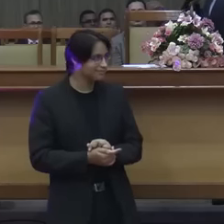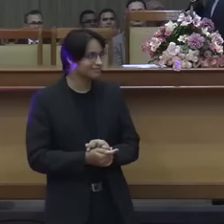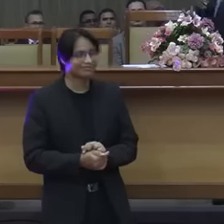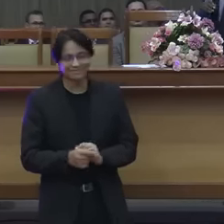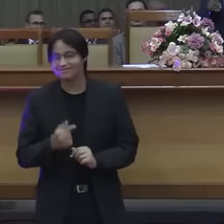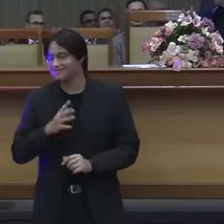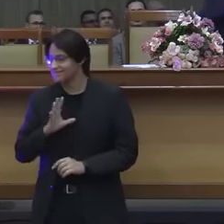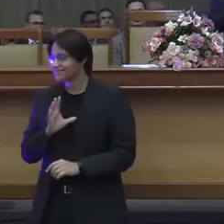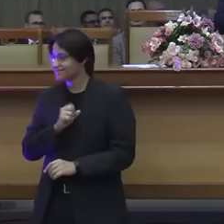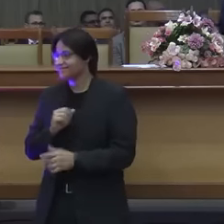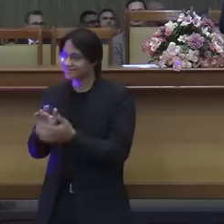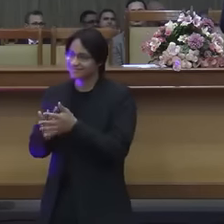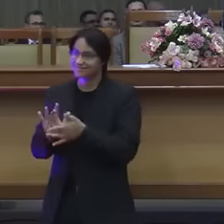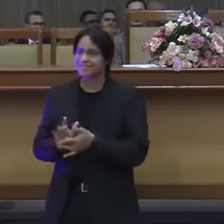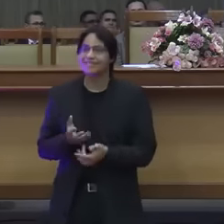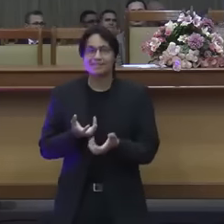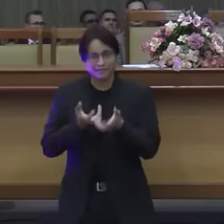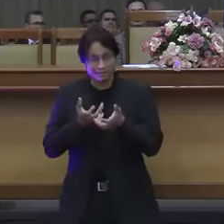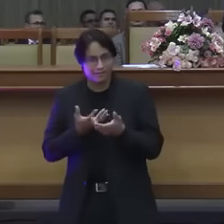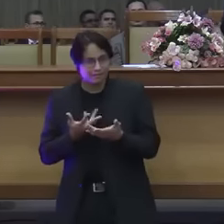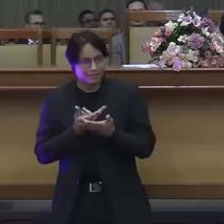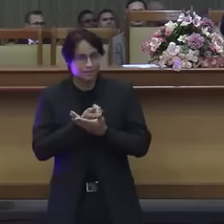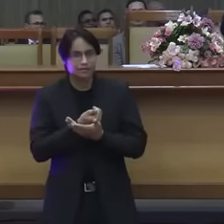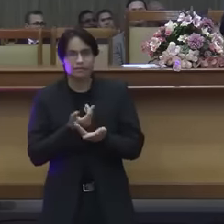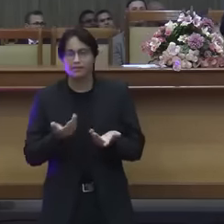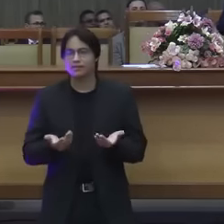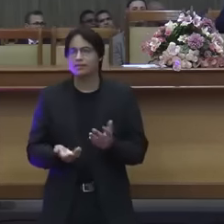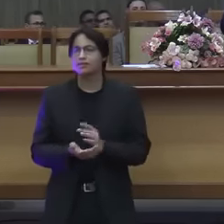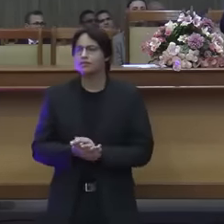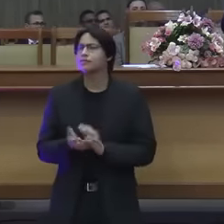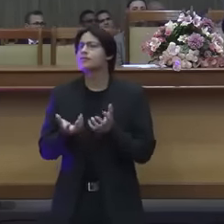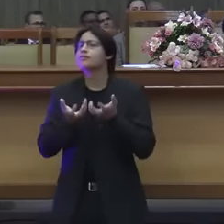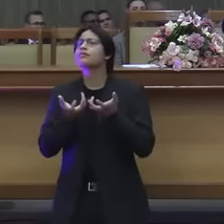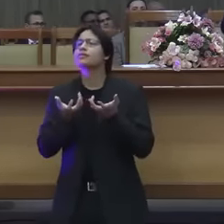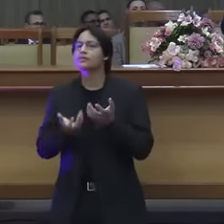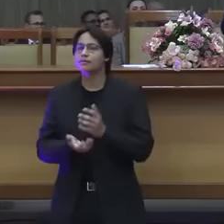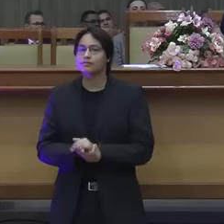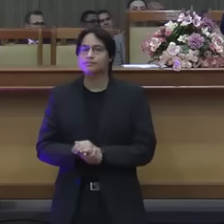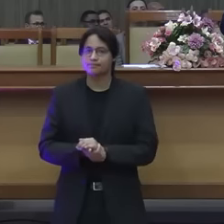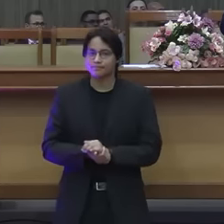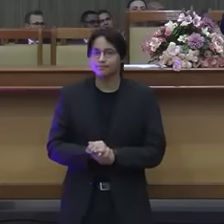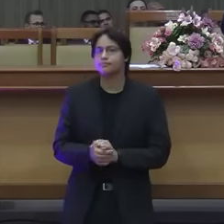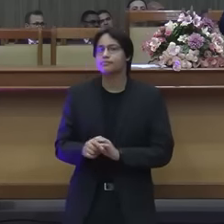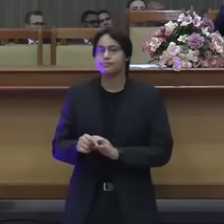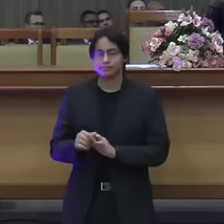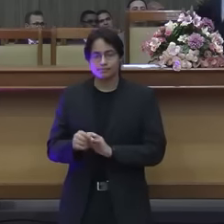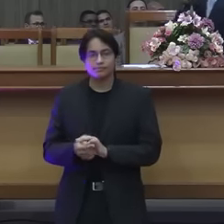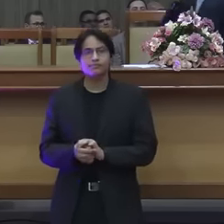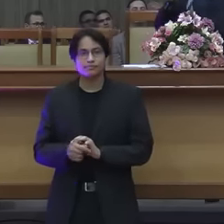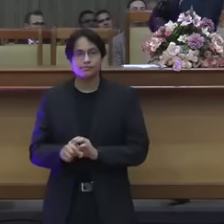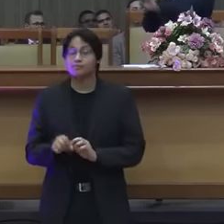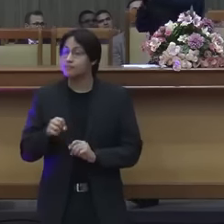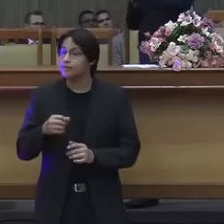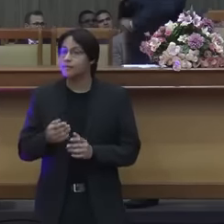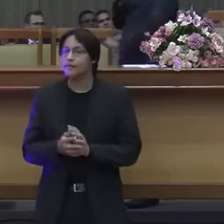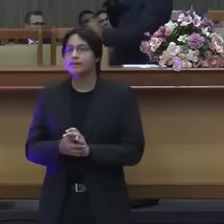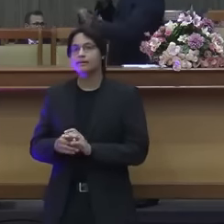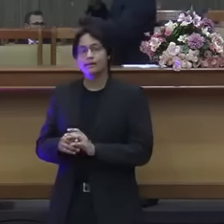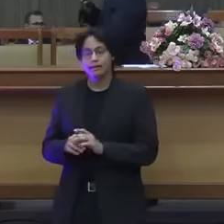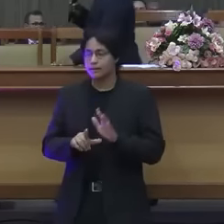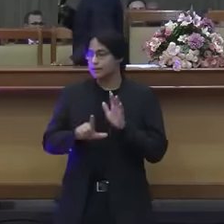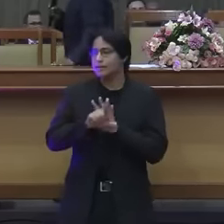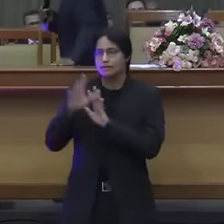Jesus tu quer ter vida eterna ele disse como assim? tu quer? ele disse faz ele disse a lei se resume em dois